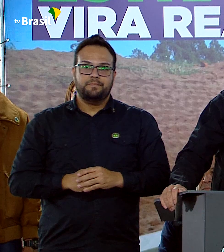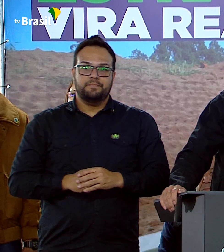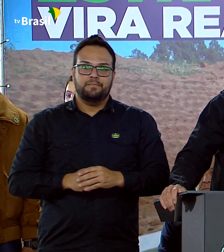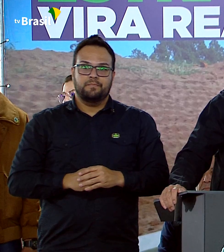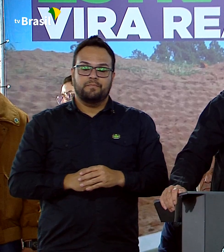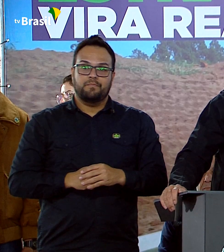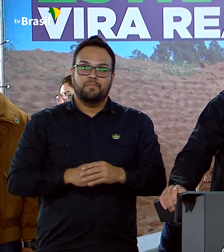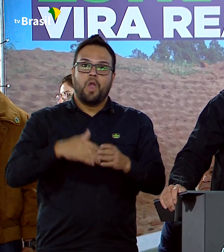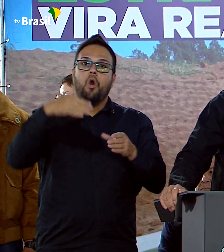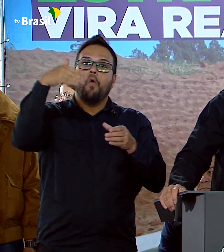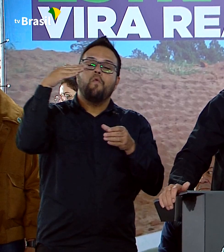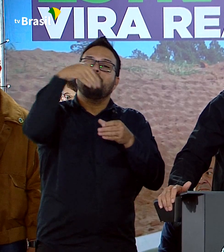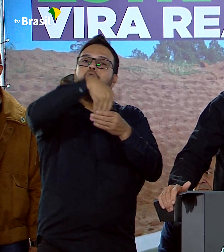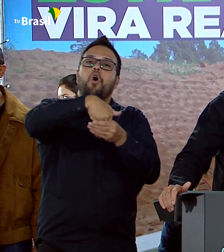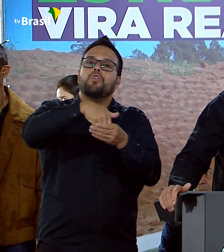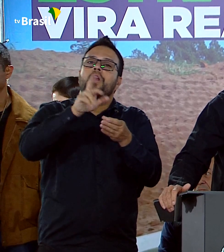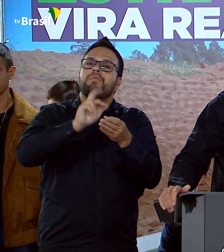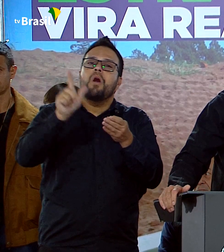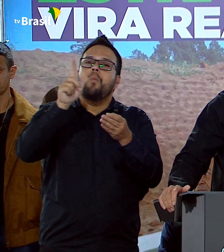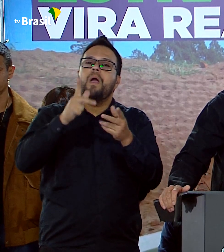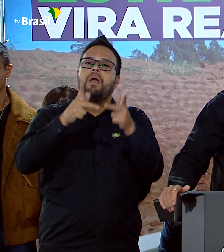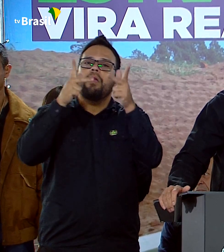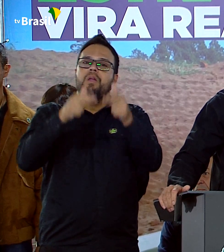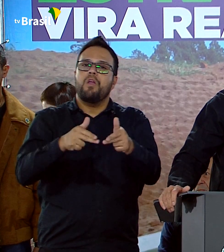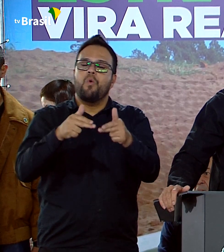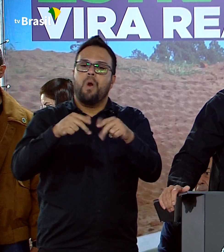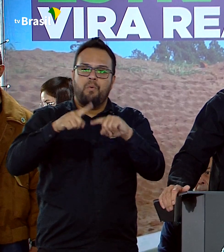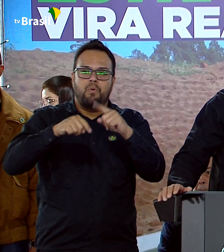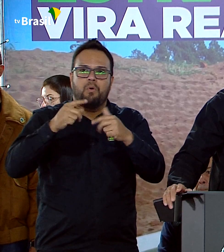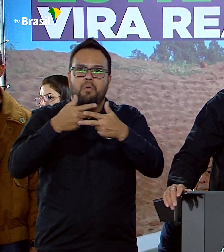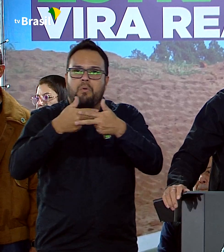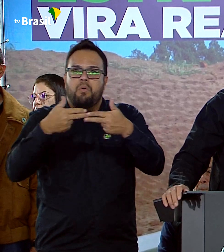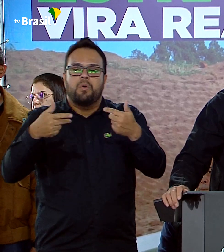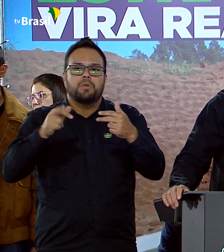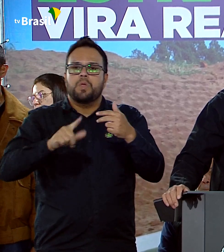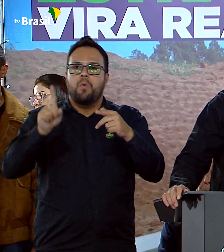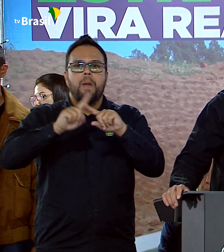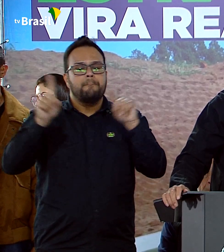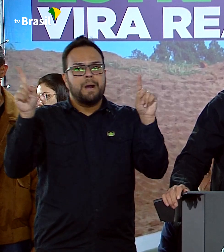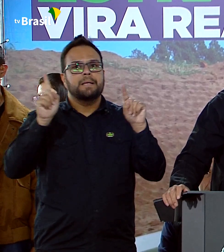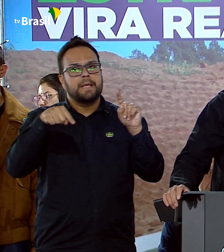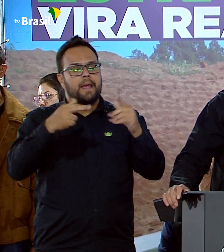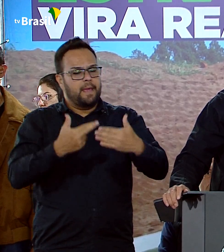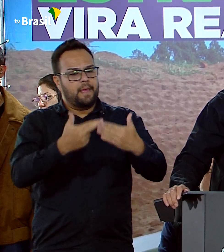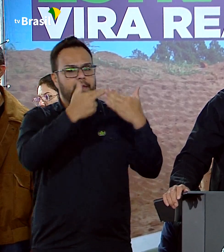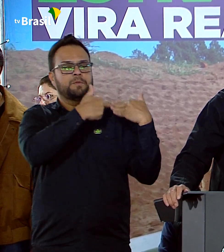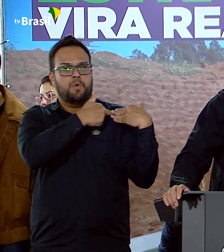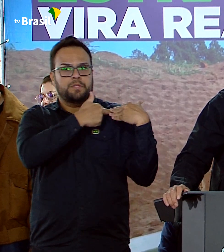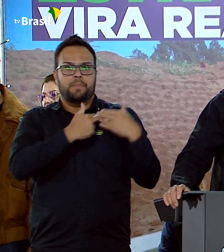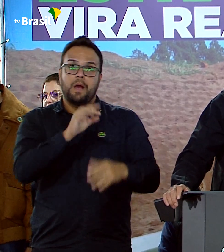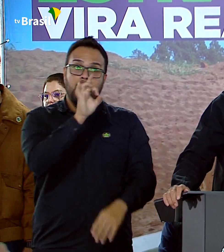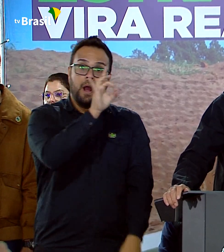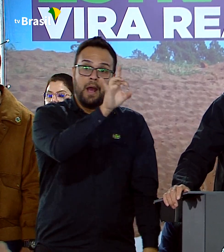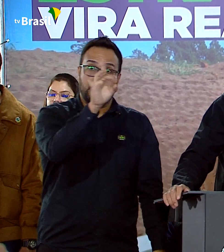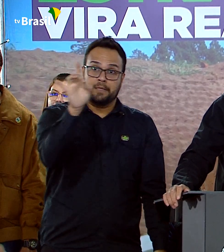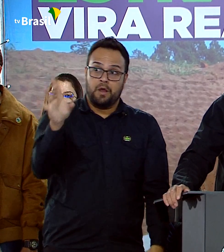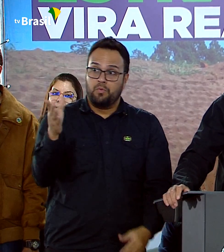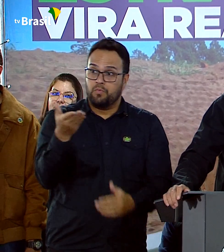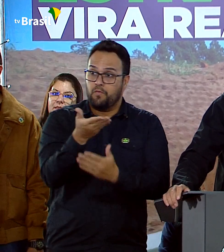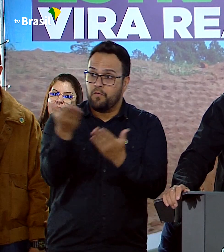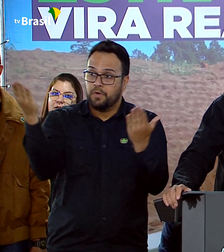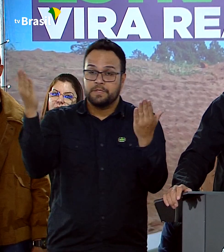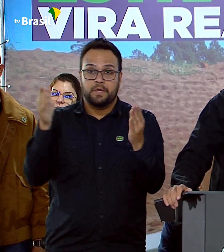Voto não é mercadoria, é responsabilidade. A cada um de vocês,